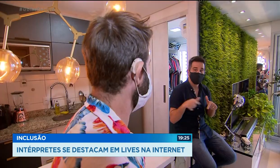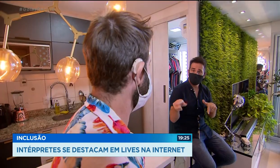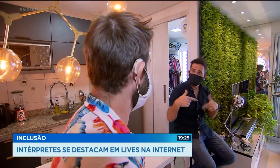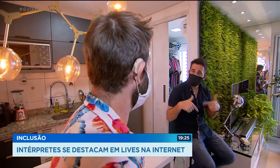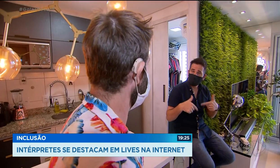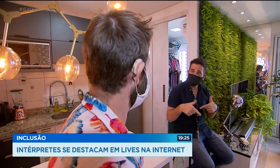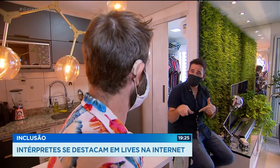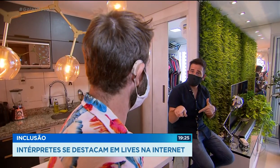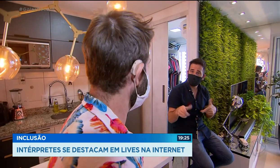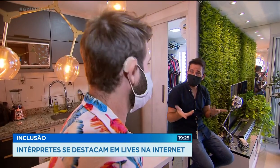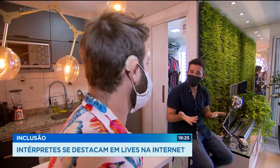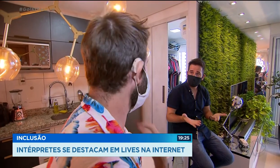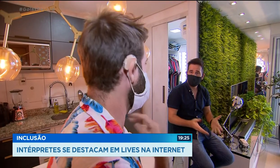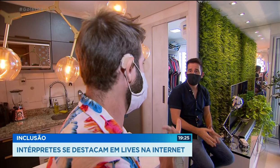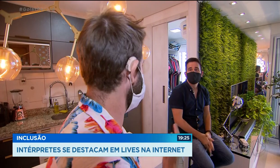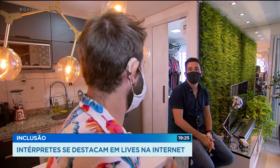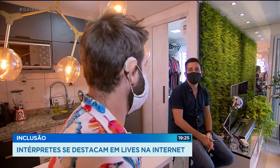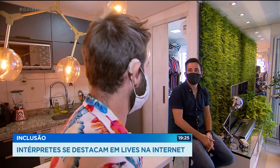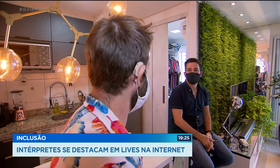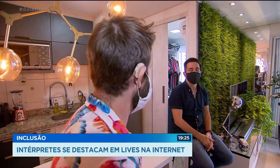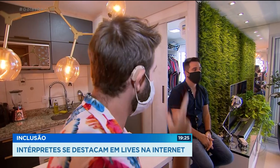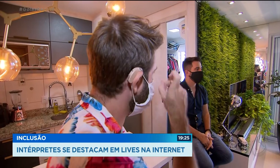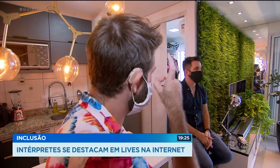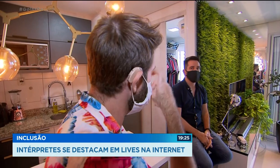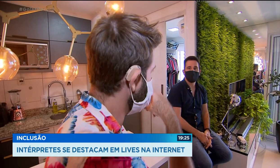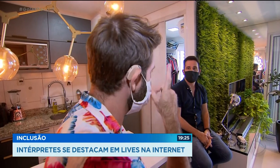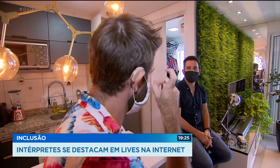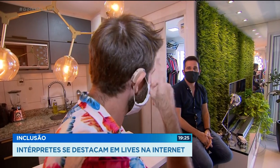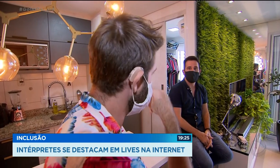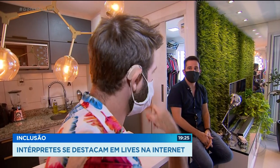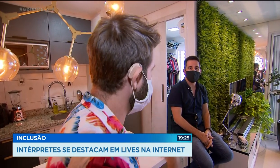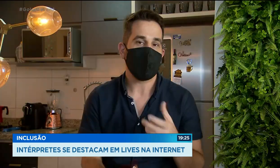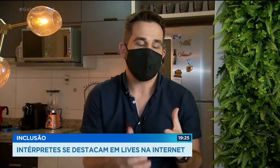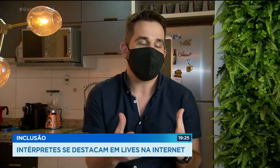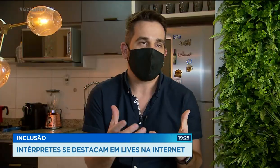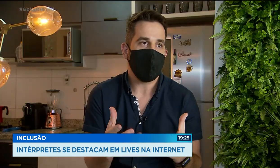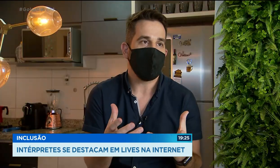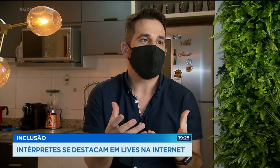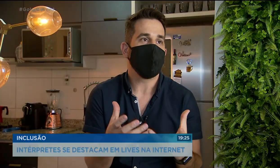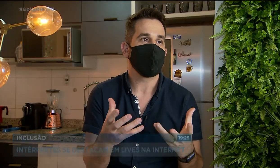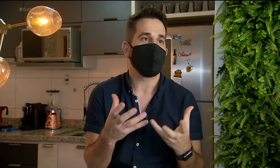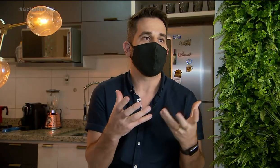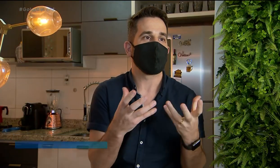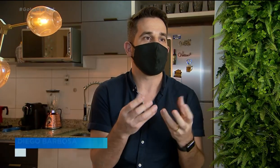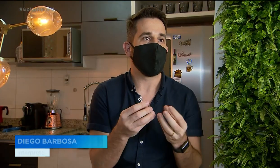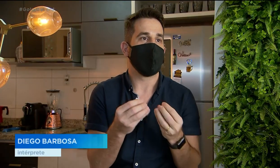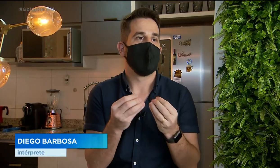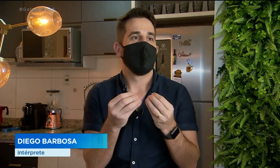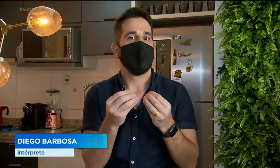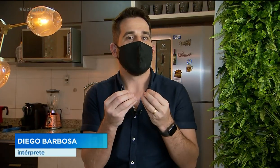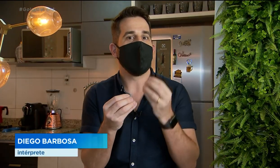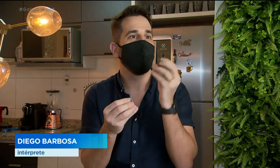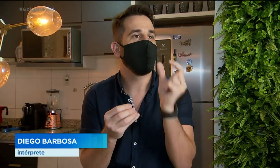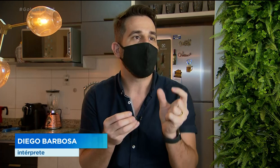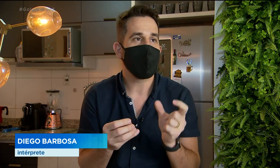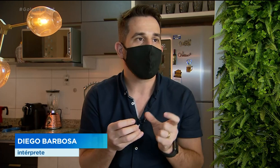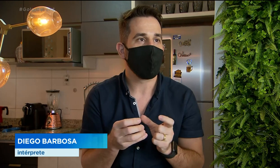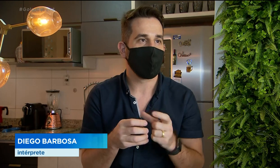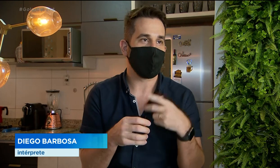também foi intérprete de vários artistas em lives na internet. A gente tem que não só passar a forma como está